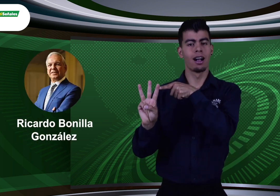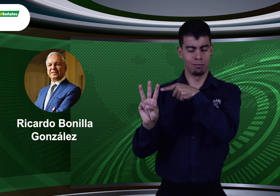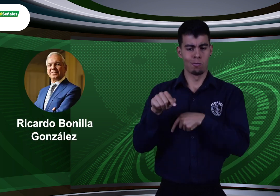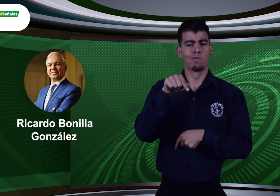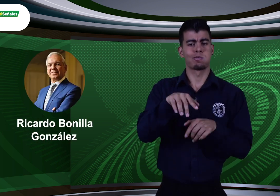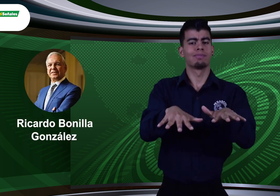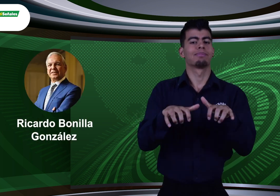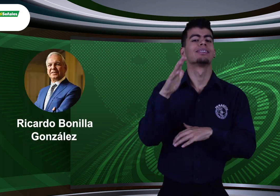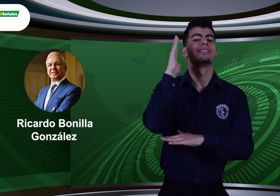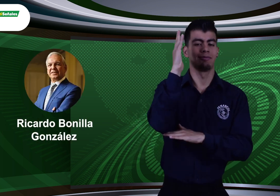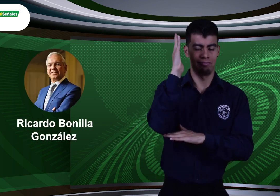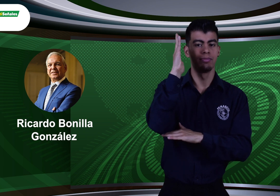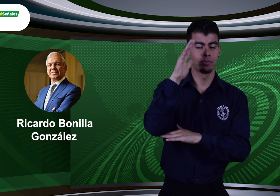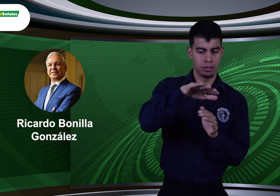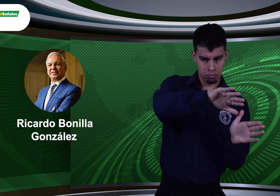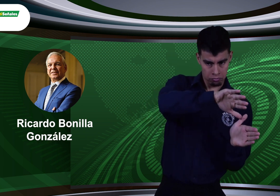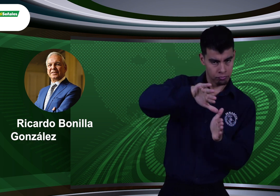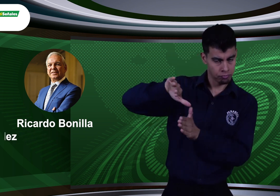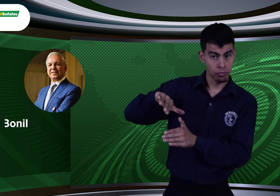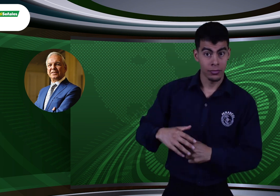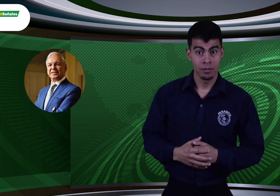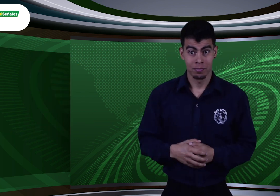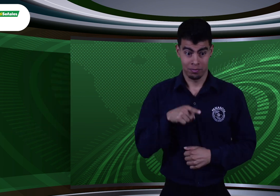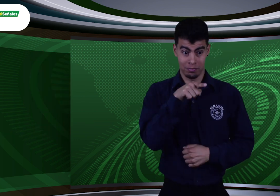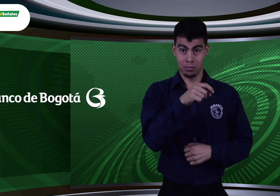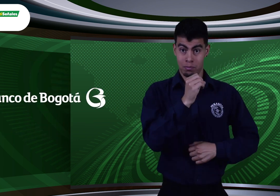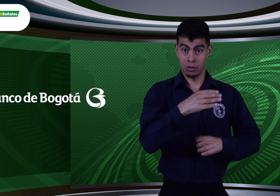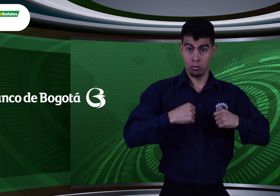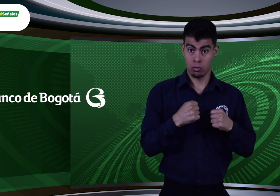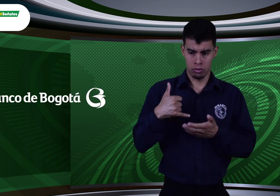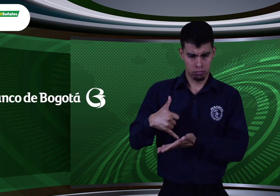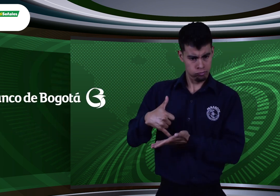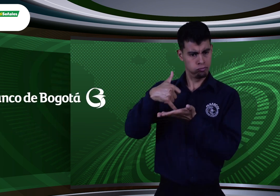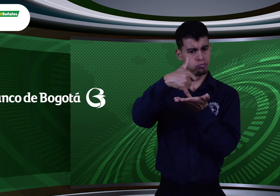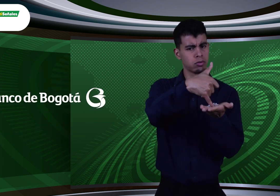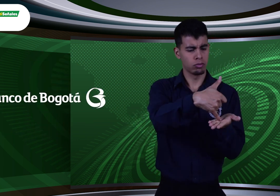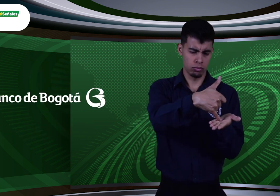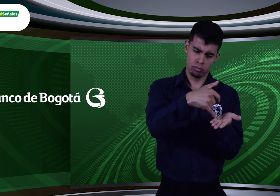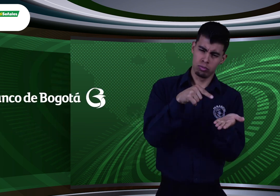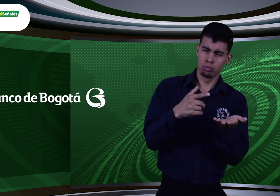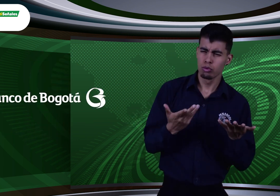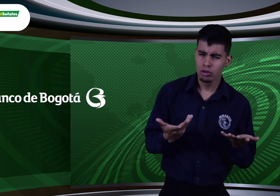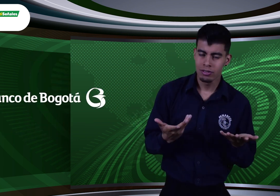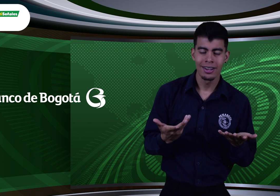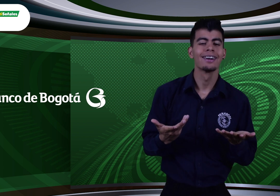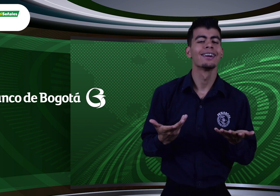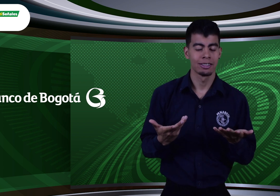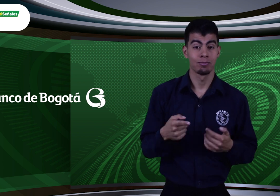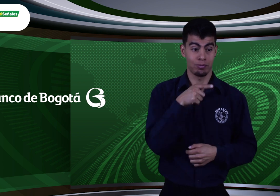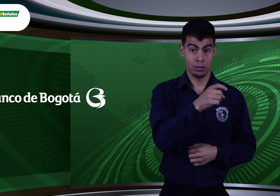Hacienda, Ricardo Bonilla González. Por otra parte, ¿por qué le dieron este galardón al Banco de Bogotá?